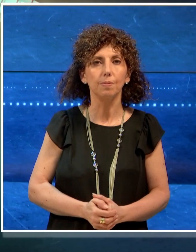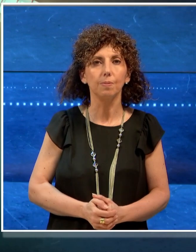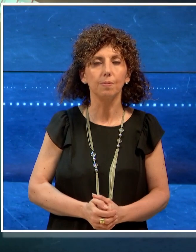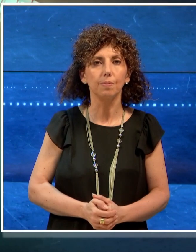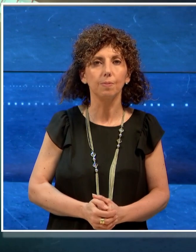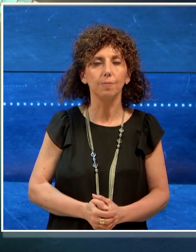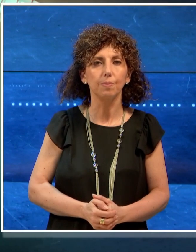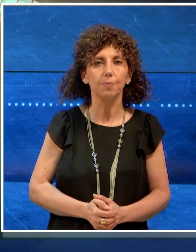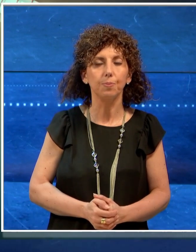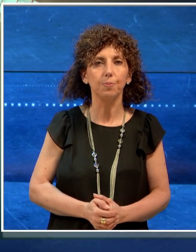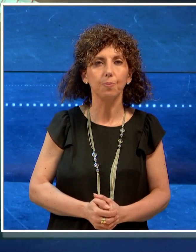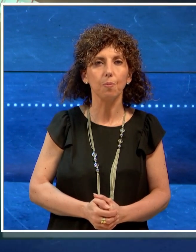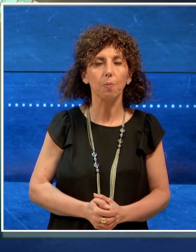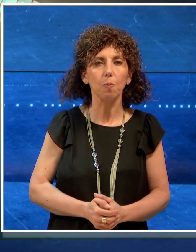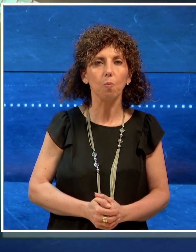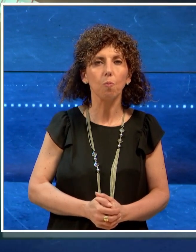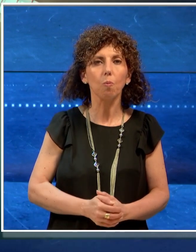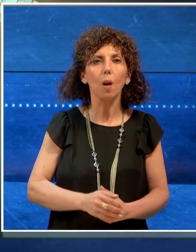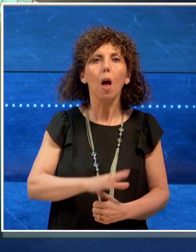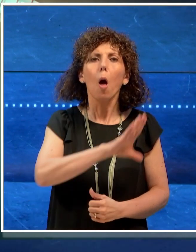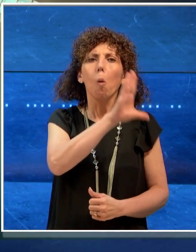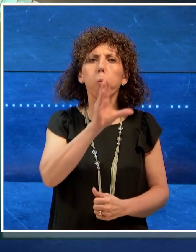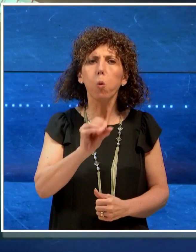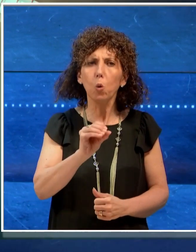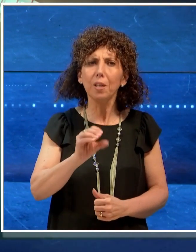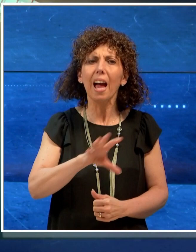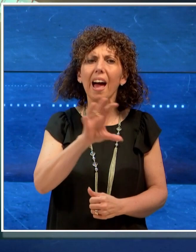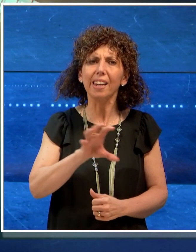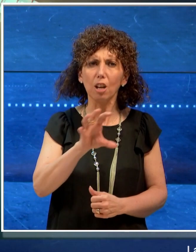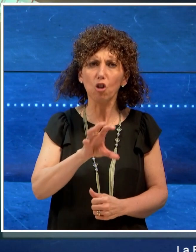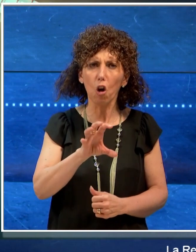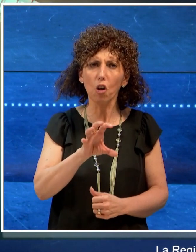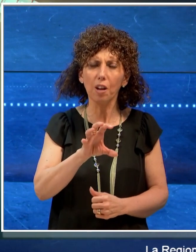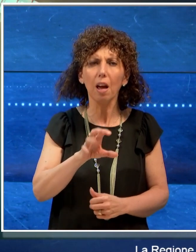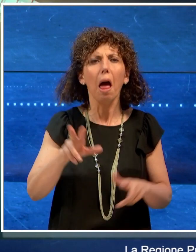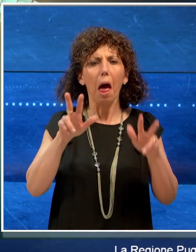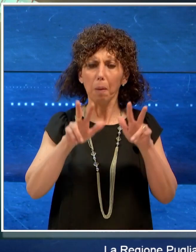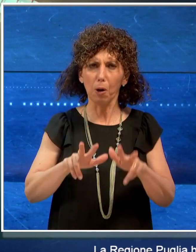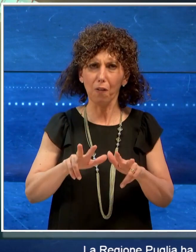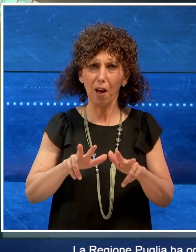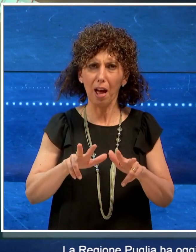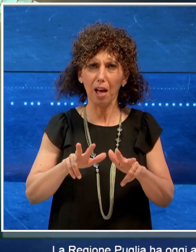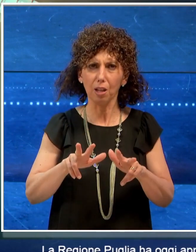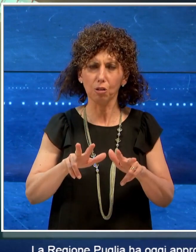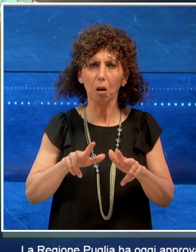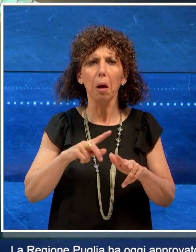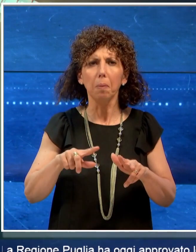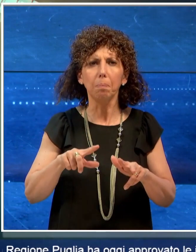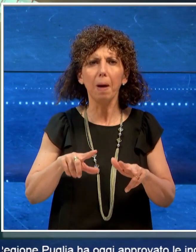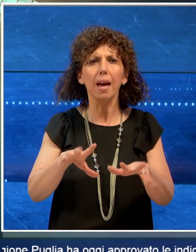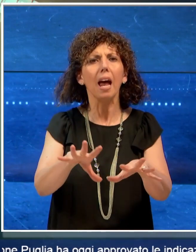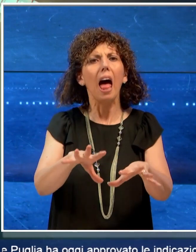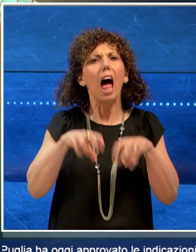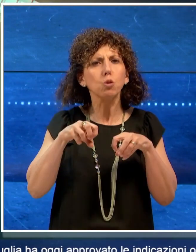La Regione Puglia ha approvato le indicazioni operative per le procedure di assunzione nelle